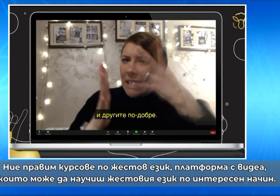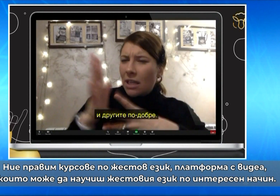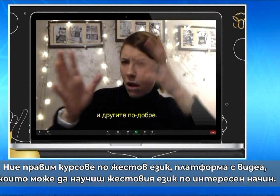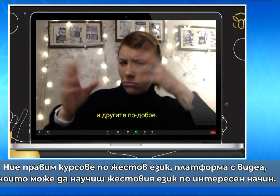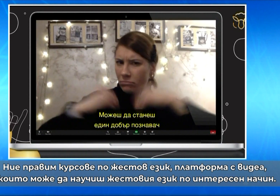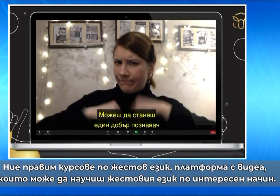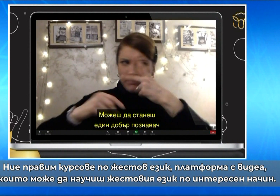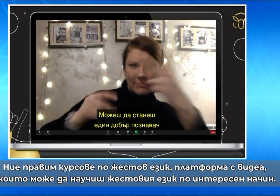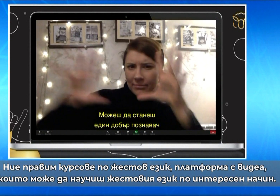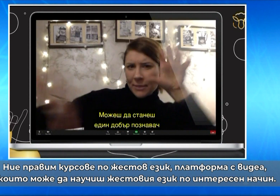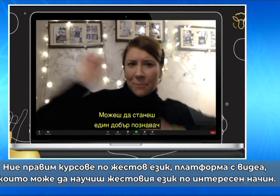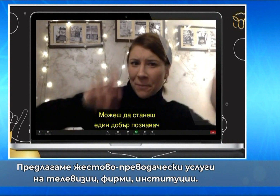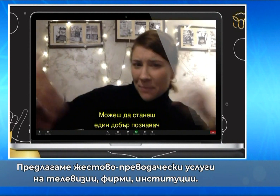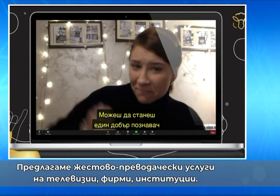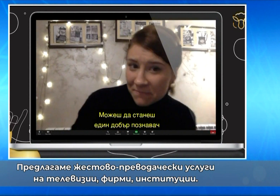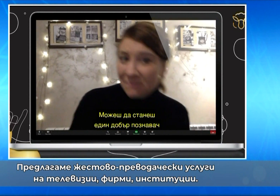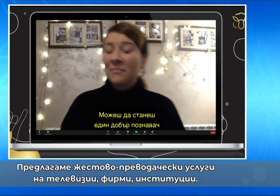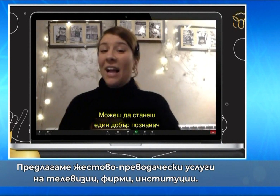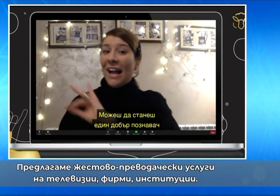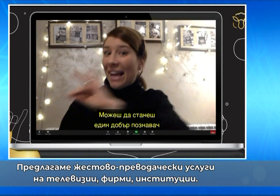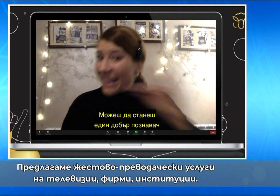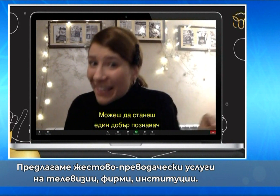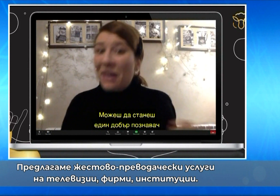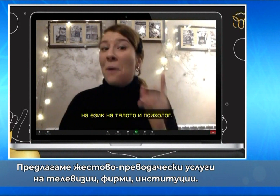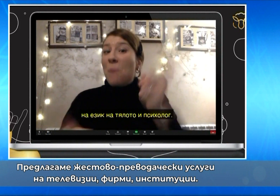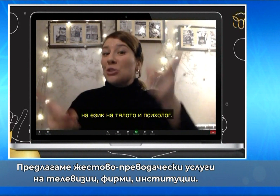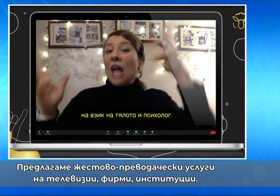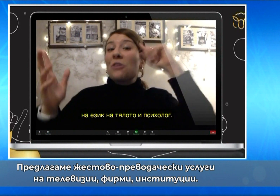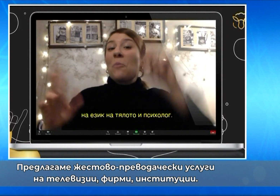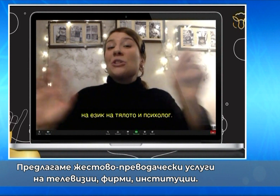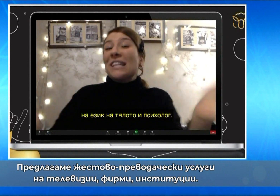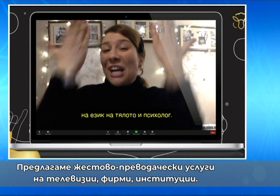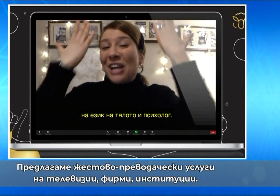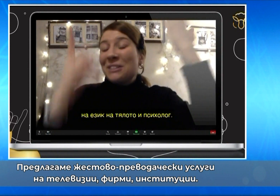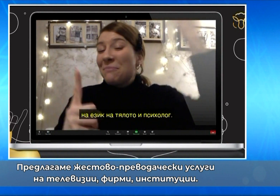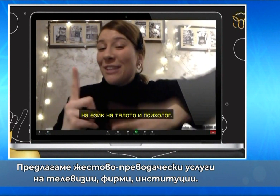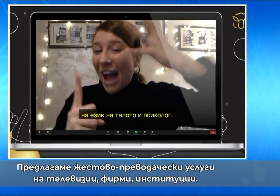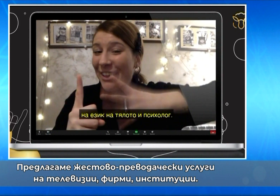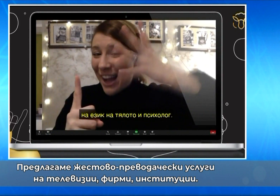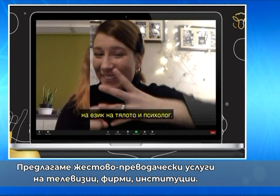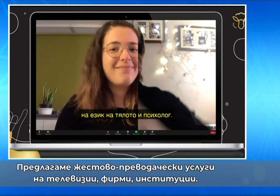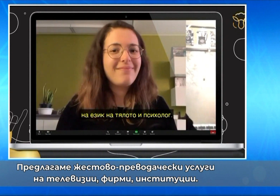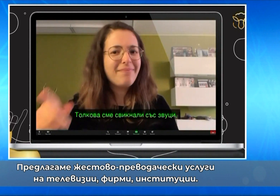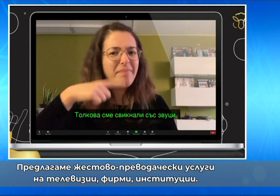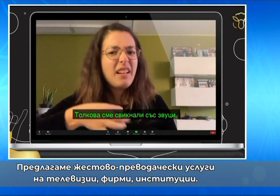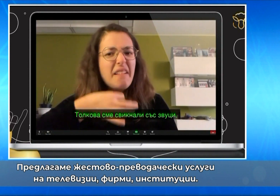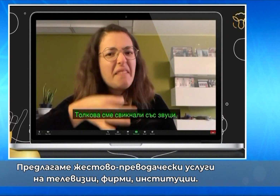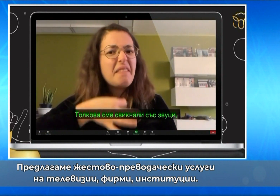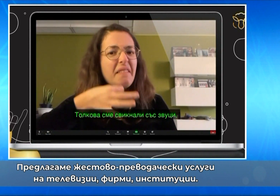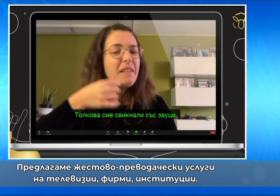отговаря на твоите интереси и как така предлагаме жестопреводачески услуги на телевизии, на